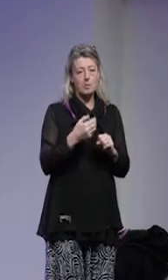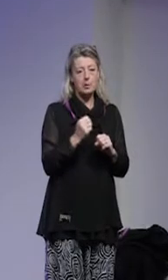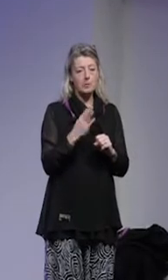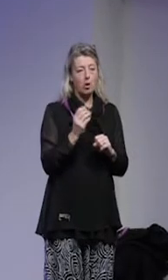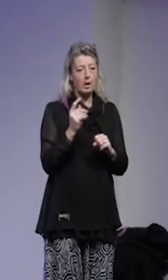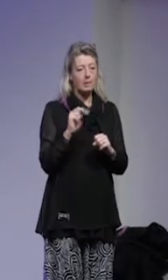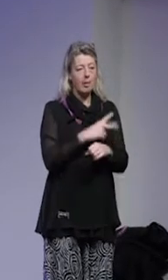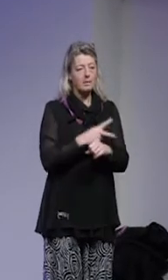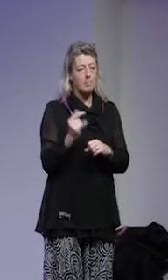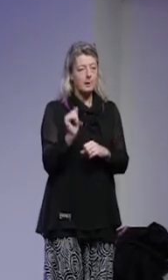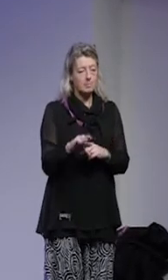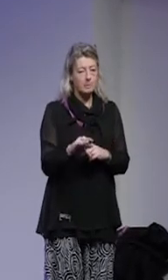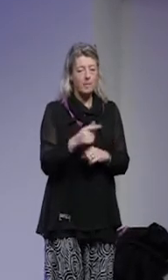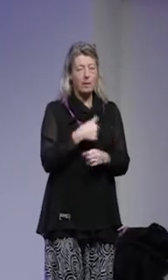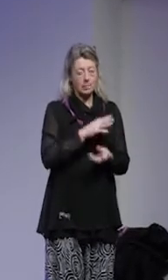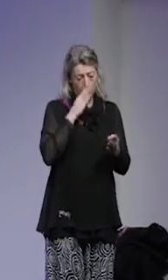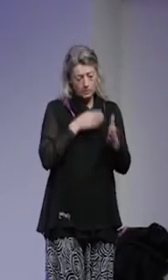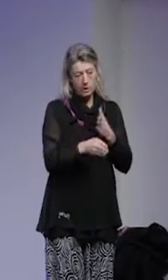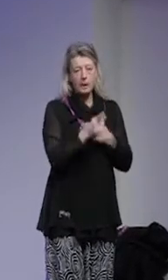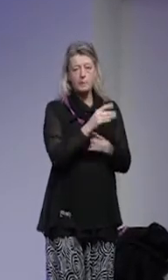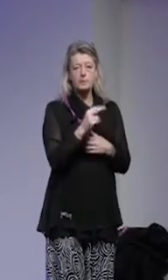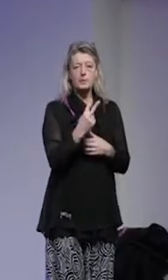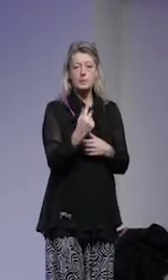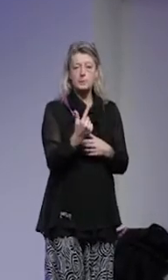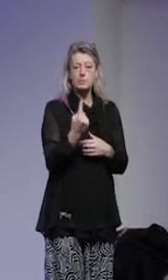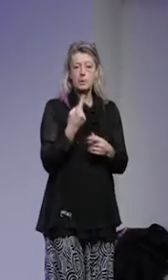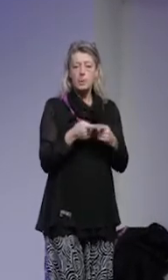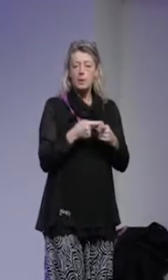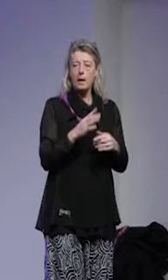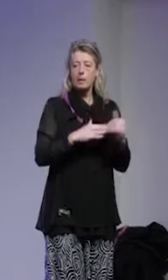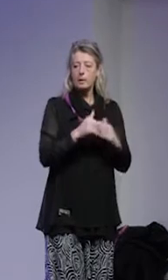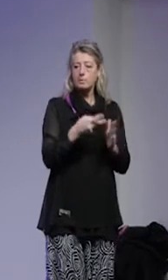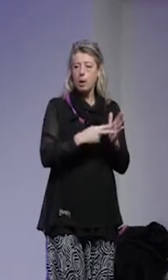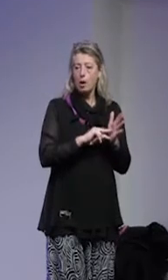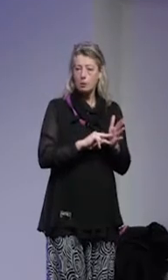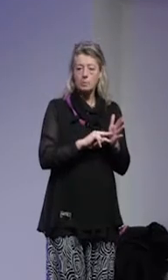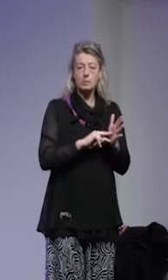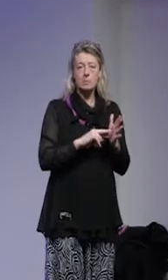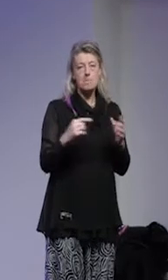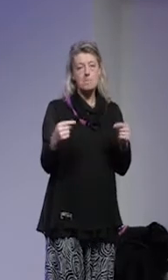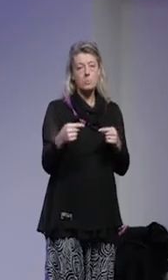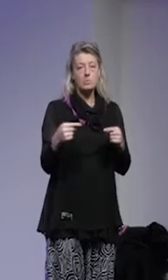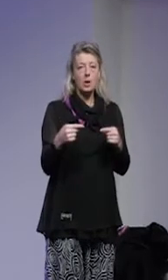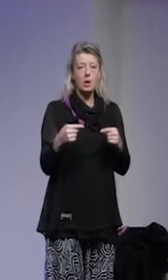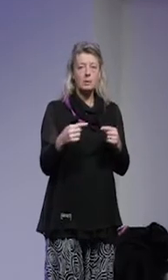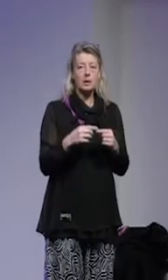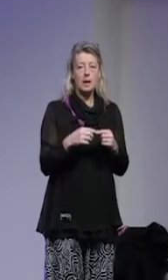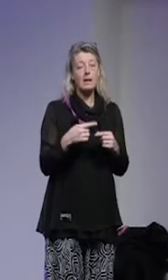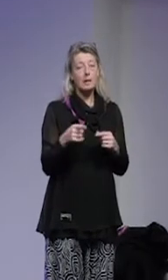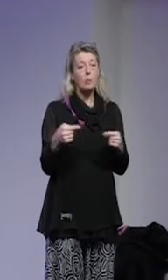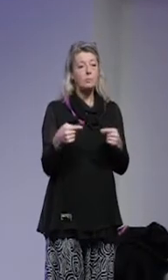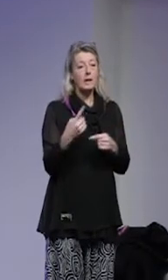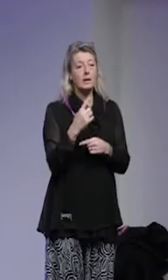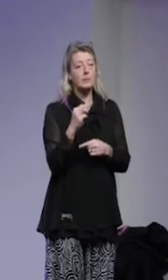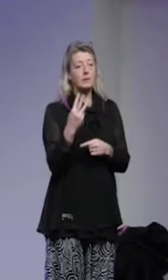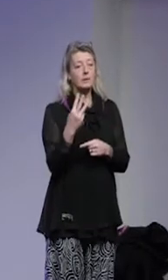Sammanlagt har vi gått igenom 127 handlingsplaner som motsvarar